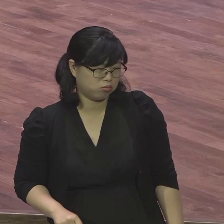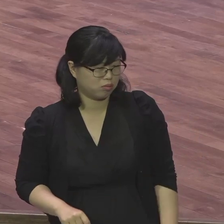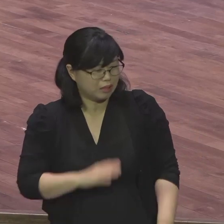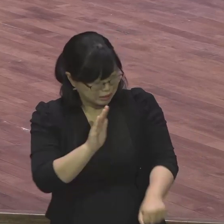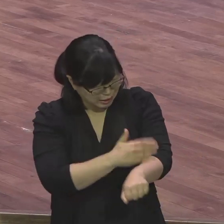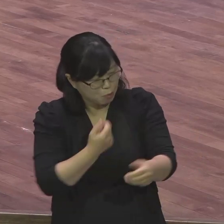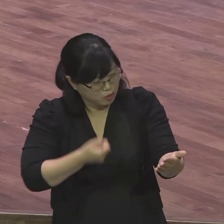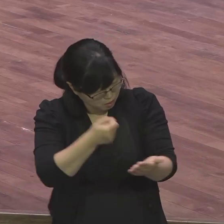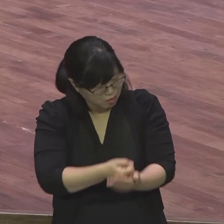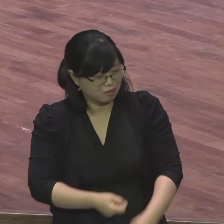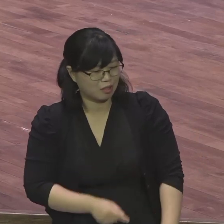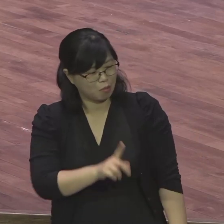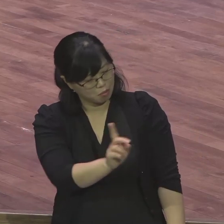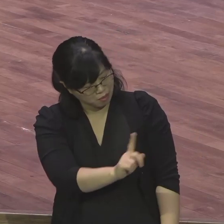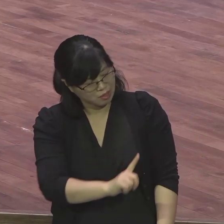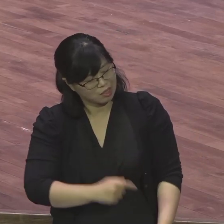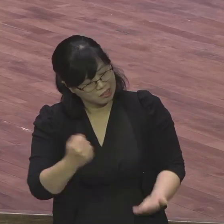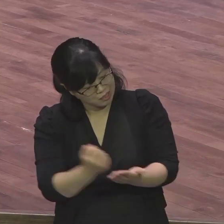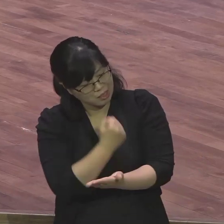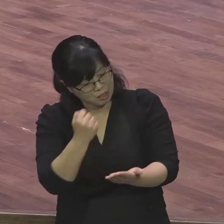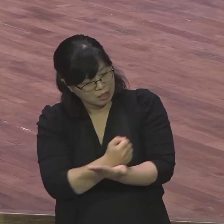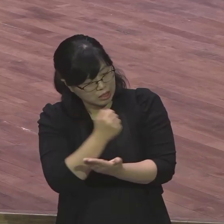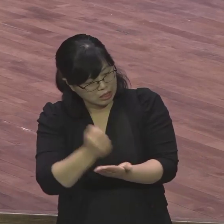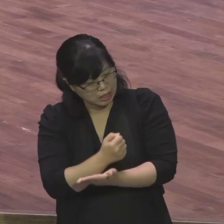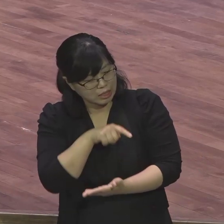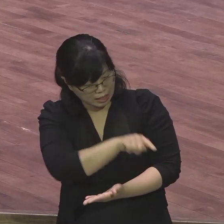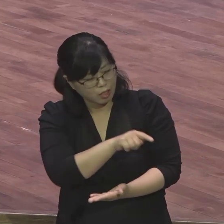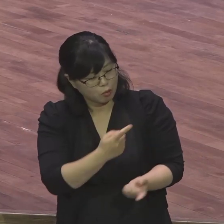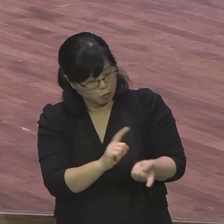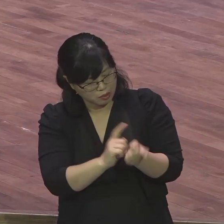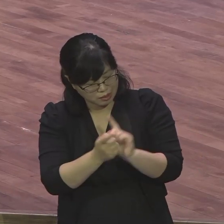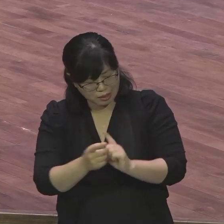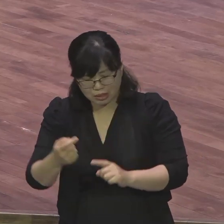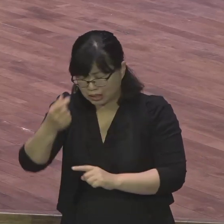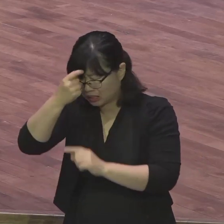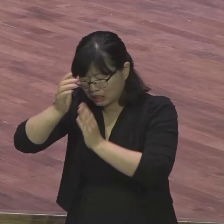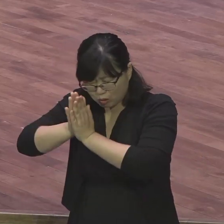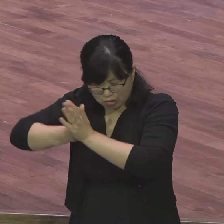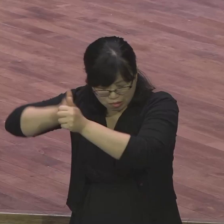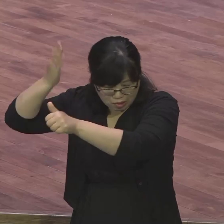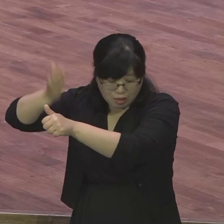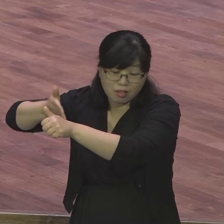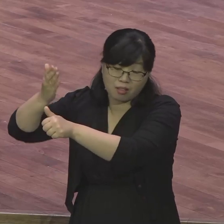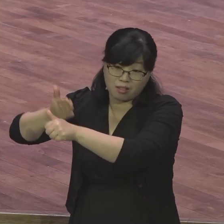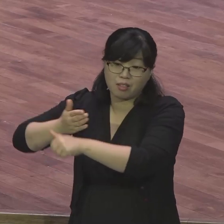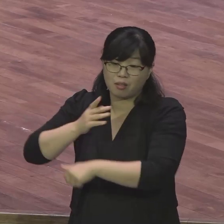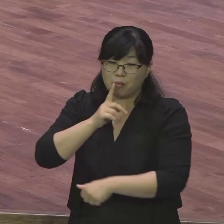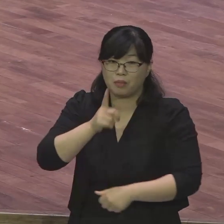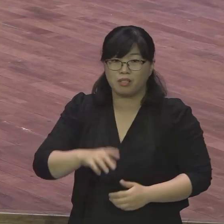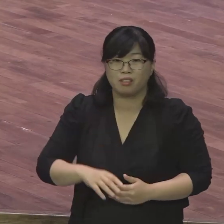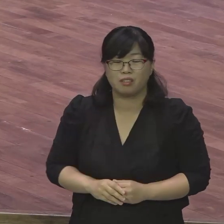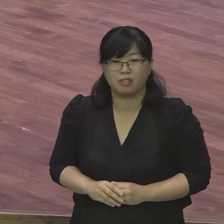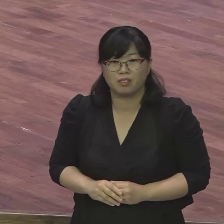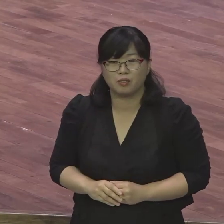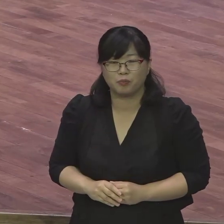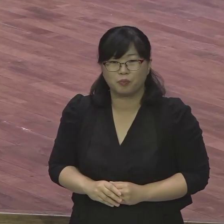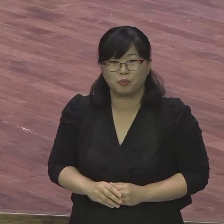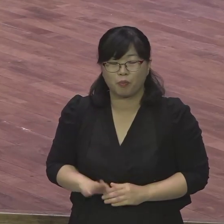빌바를 알지 못한다 빌바를 모른다 이 말은요 기도 제목을 잘못 잡았다는 거예요 잘못된 방향으로